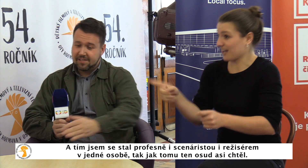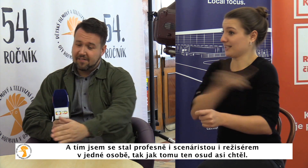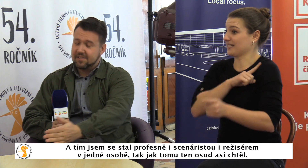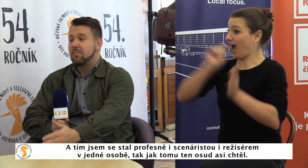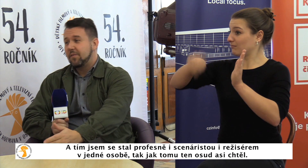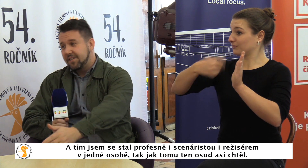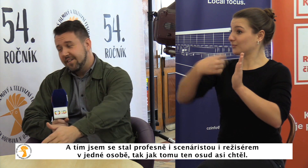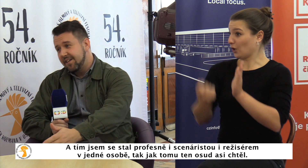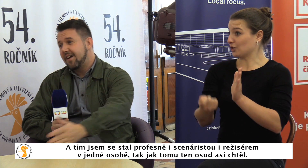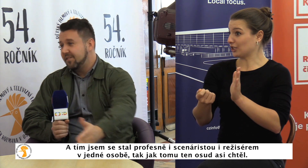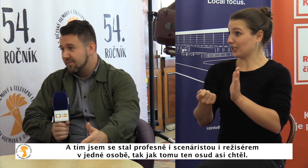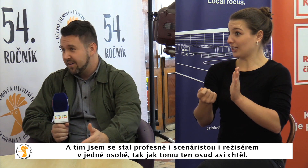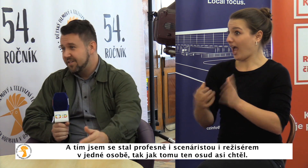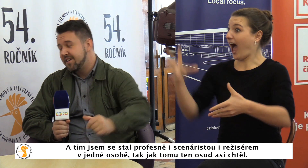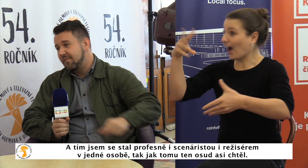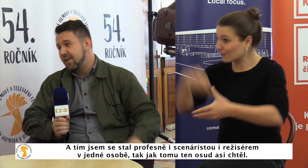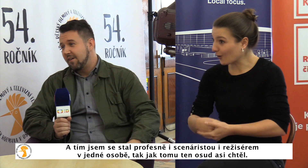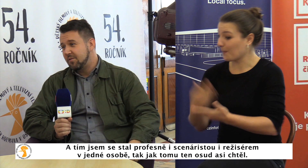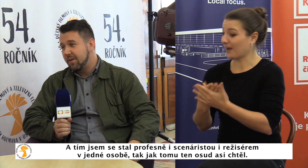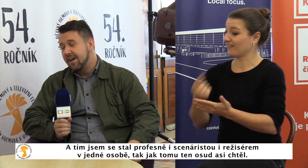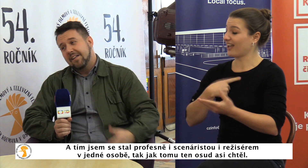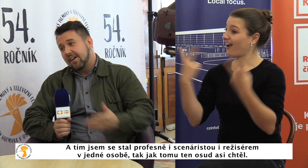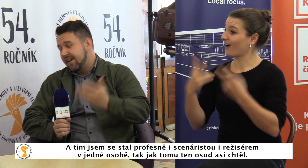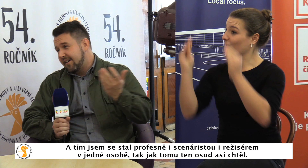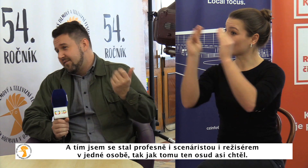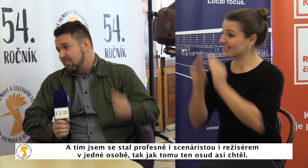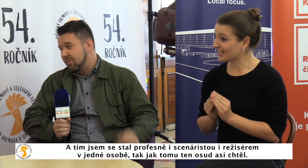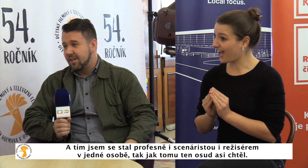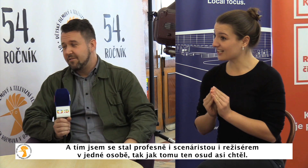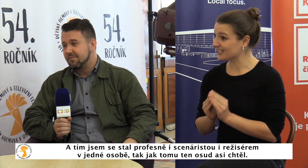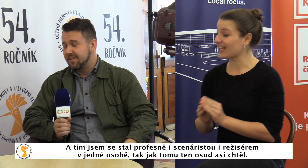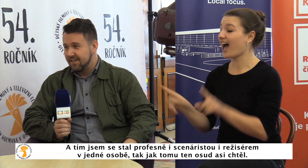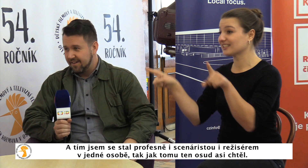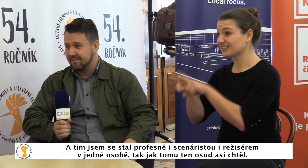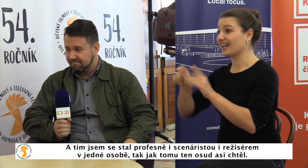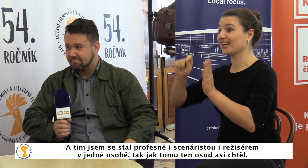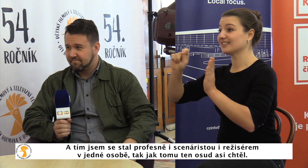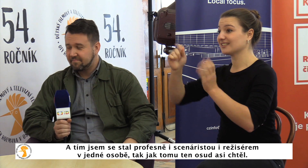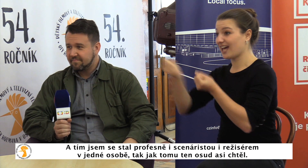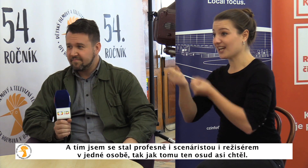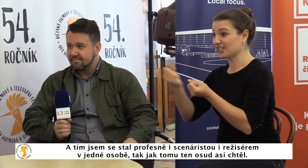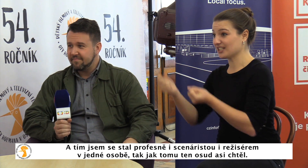tím jsem se stal vlastně profesně i scenáristou, i režisérem v jedné osobě, tak jak tomu ten osud asi chtěl.